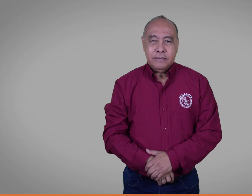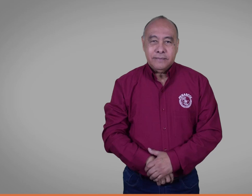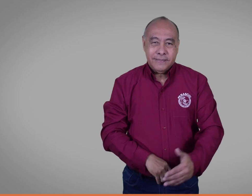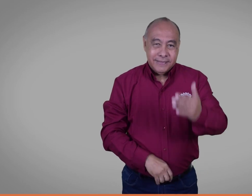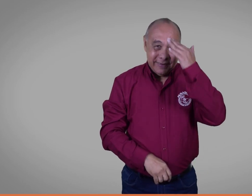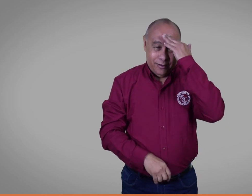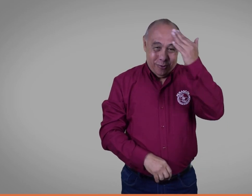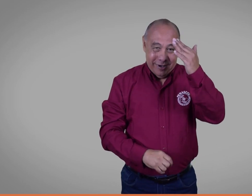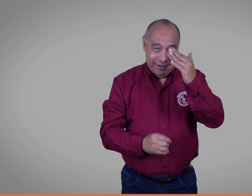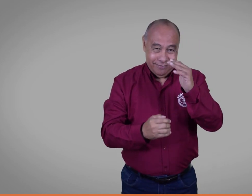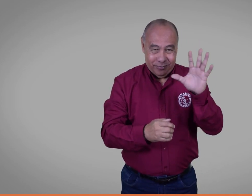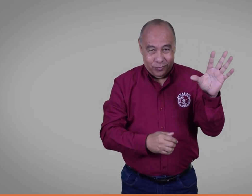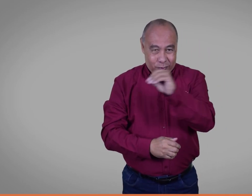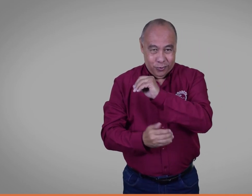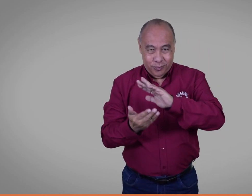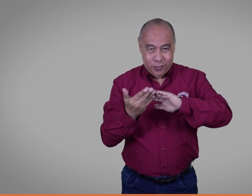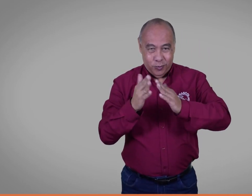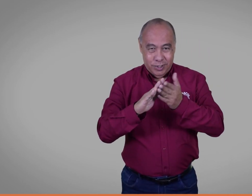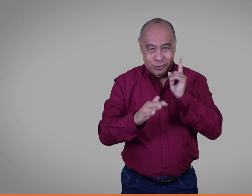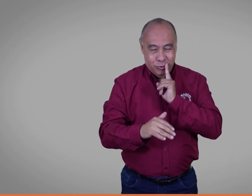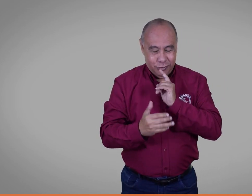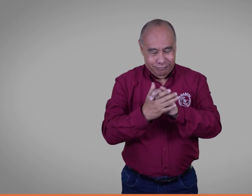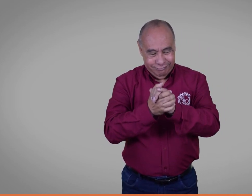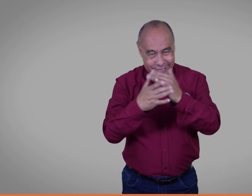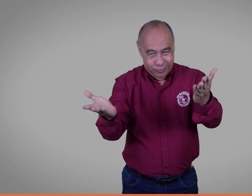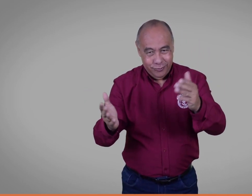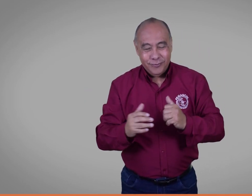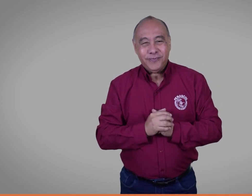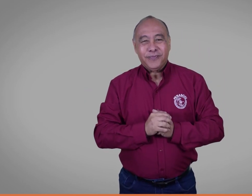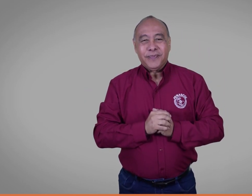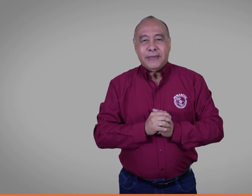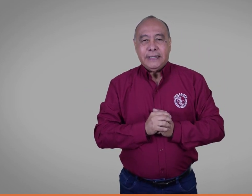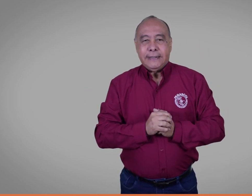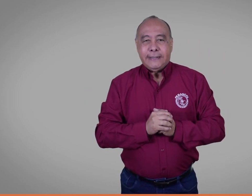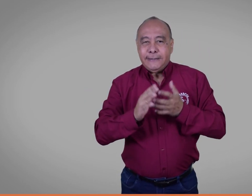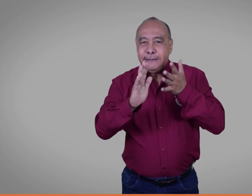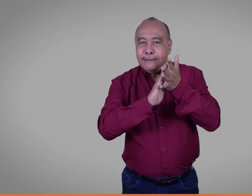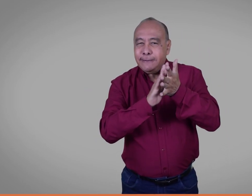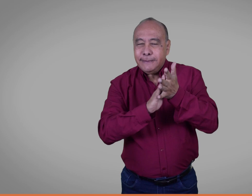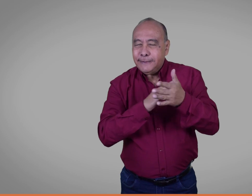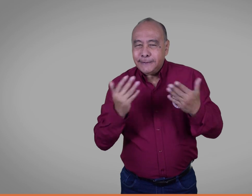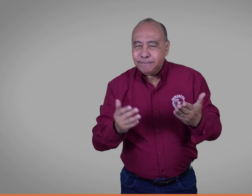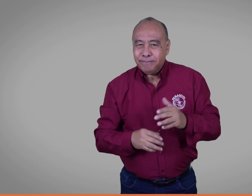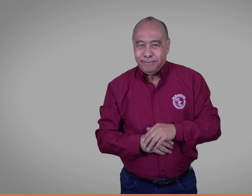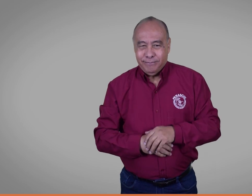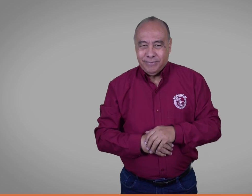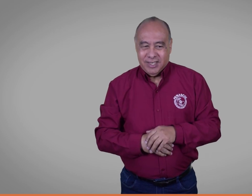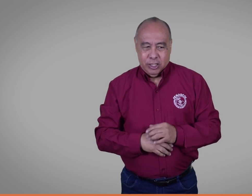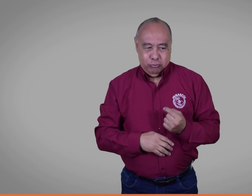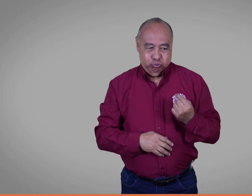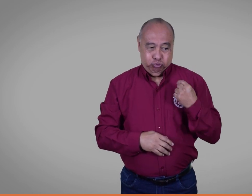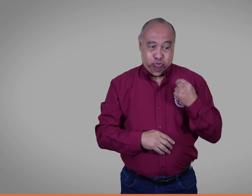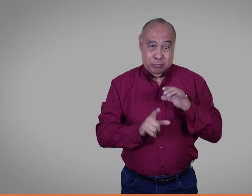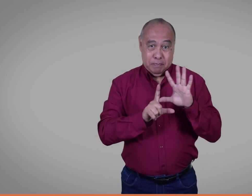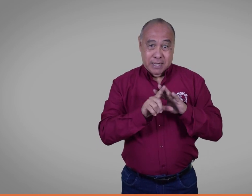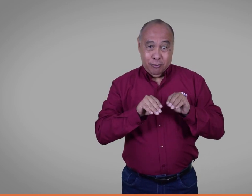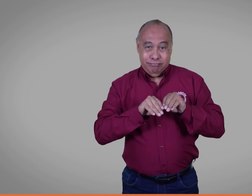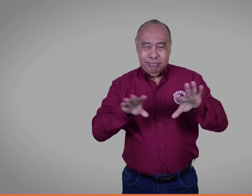Hola, un saludo a toda la comunidad sorda. Les informo que anteriormente publicamos un video referente a Avianca,